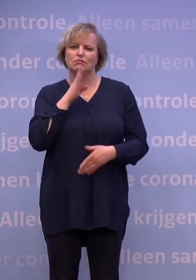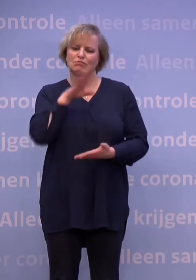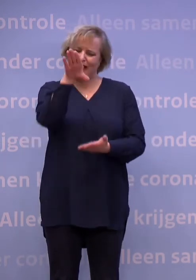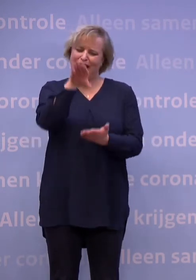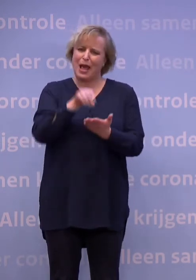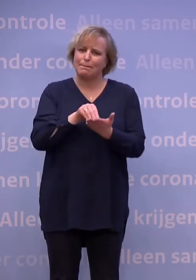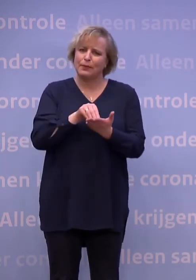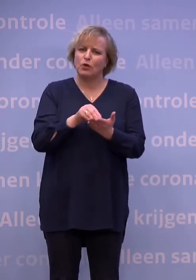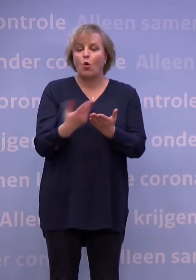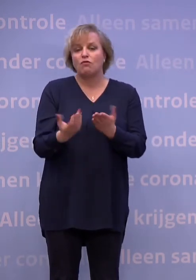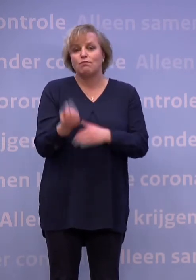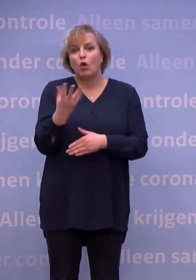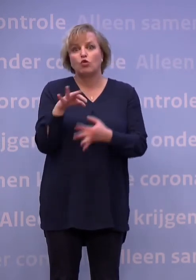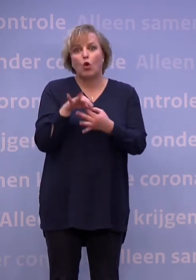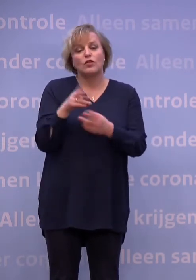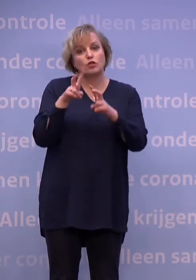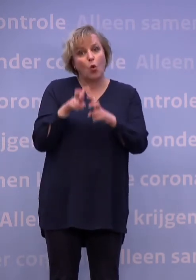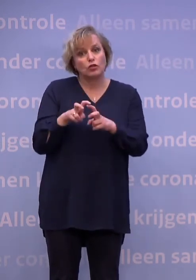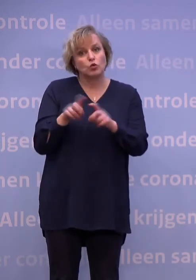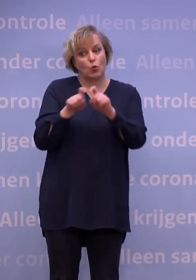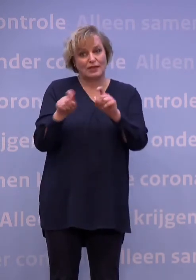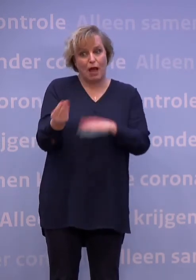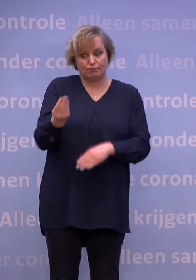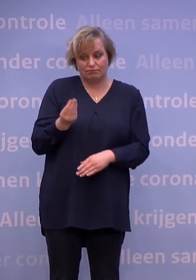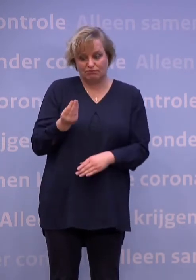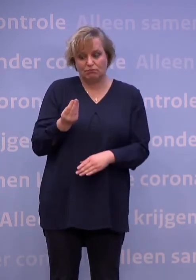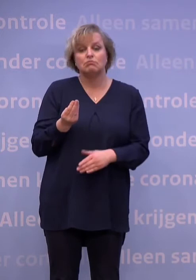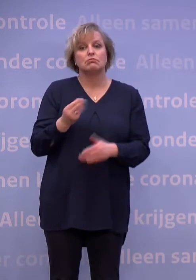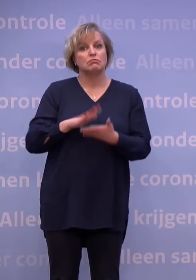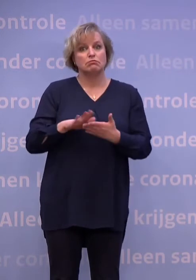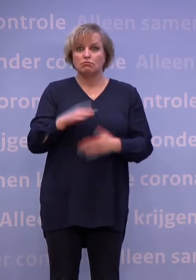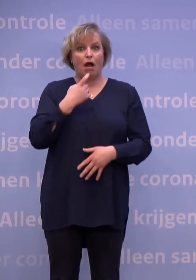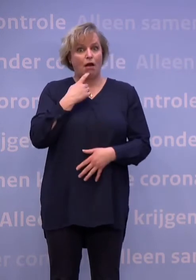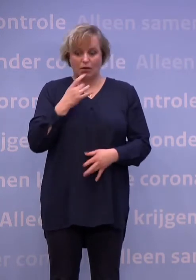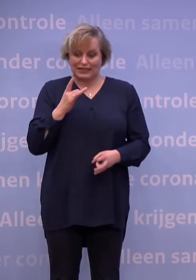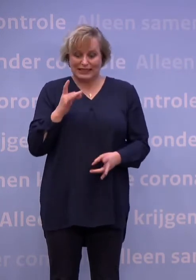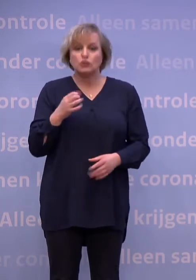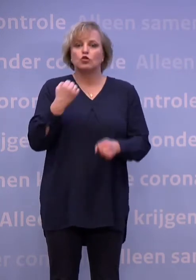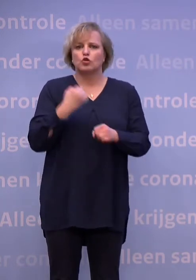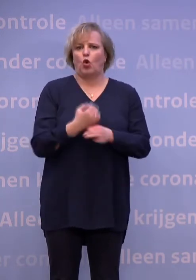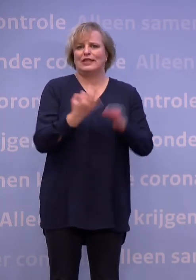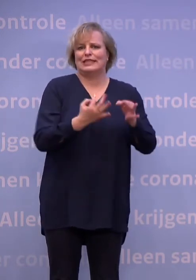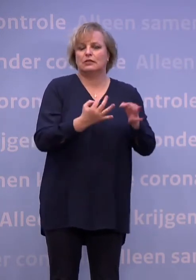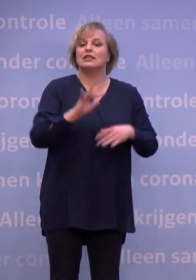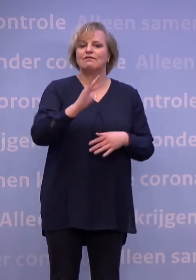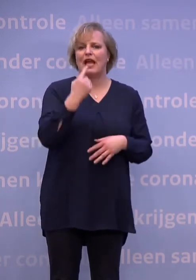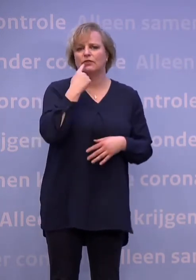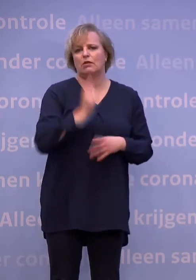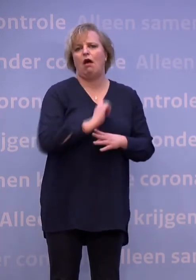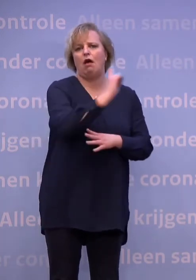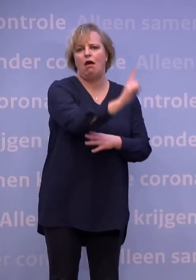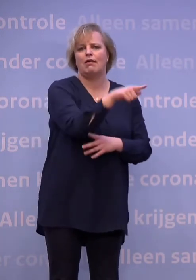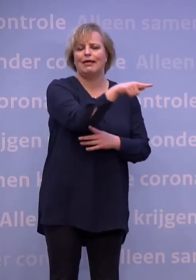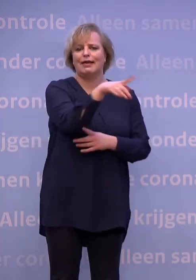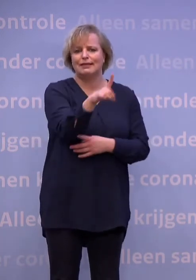contactonderzoek naar voren komen, kunnen zich ook zonder klachten op dag vijf bij de GGD laten testen. En vanaf 20 januari